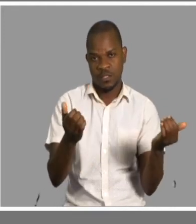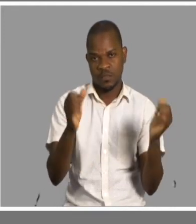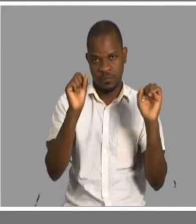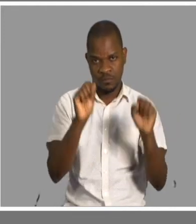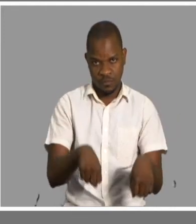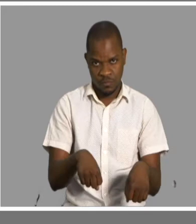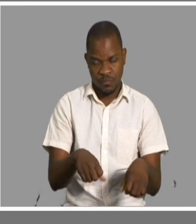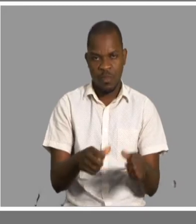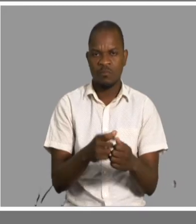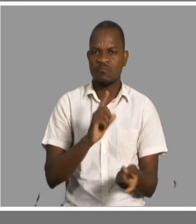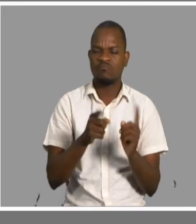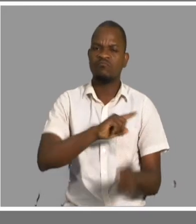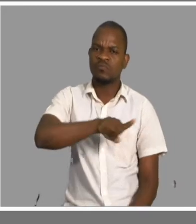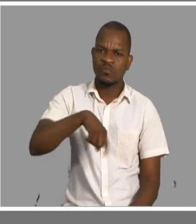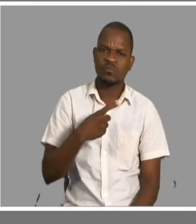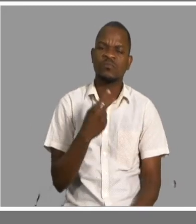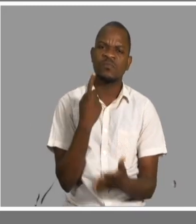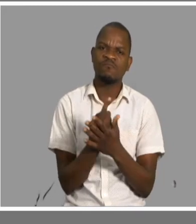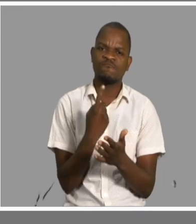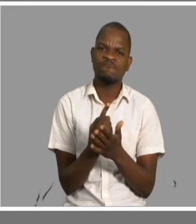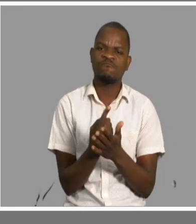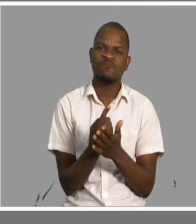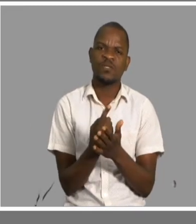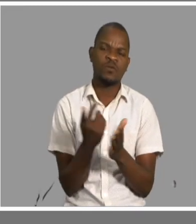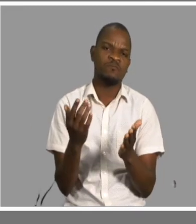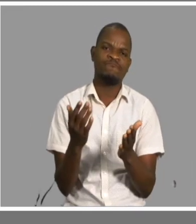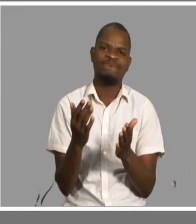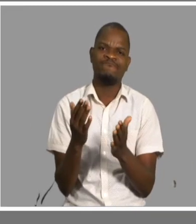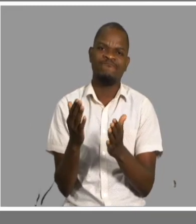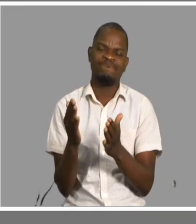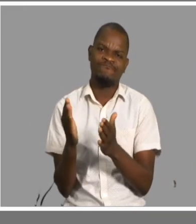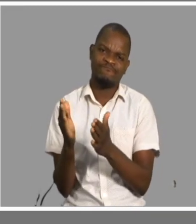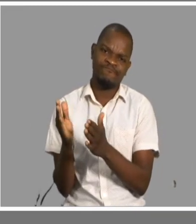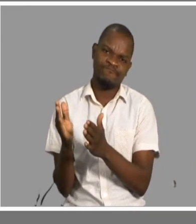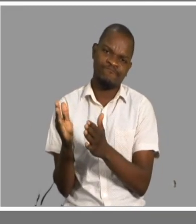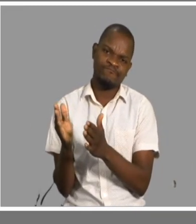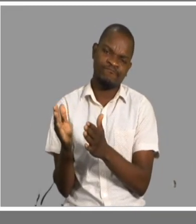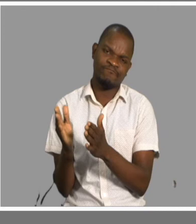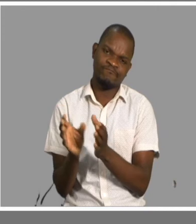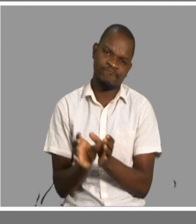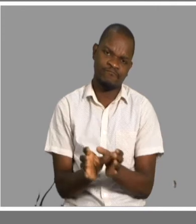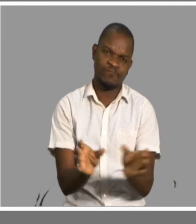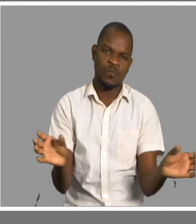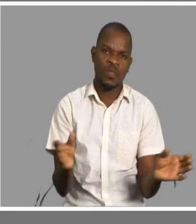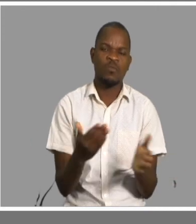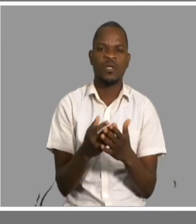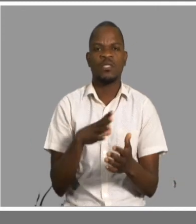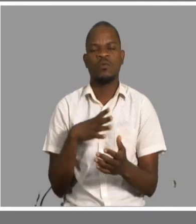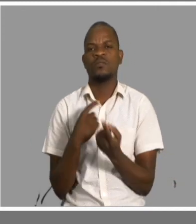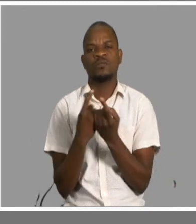mas se calhar nós temos que começar a separar porque as condições são diferentes. Nós temos as crianças de sexo masculino,